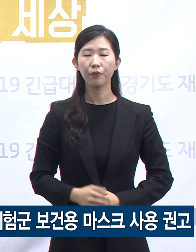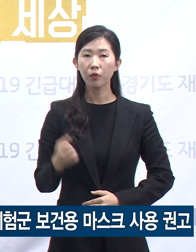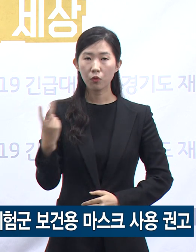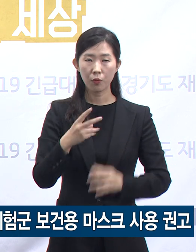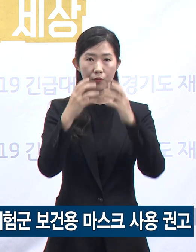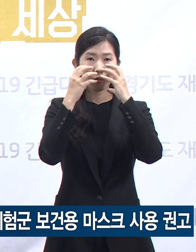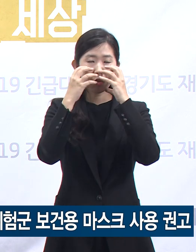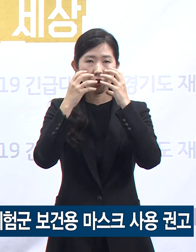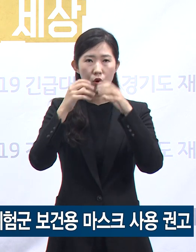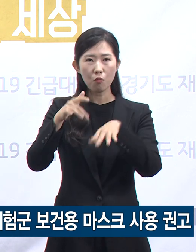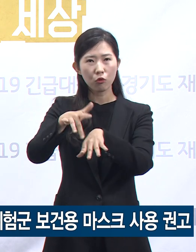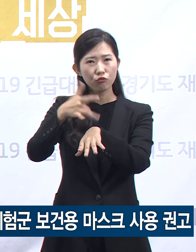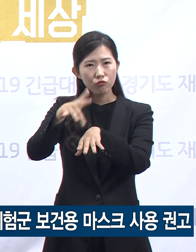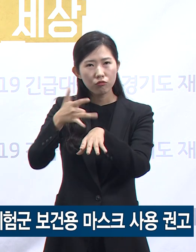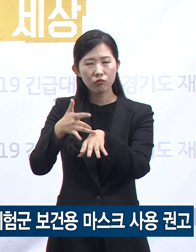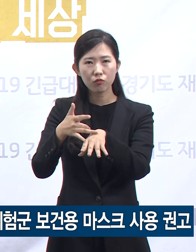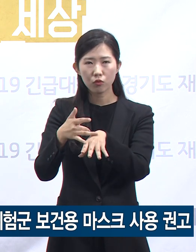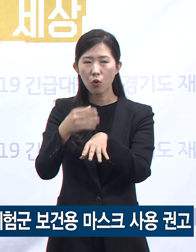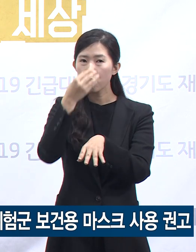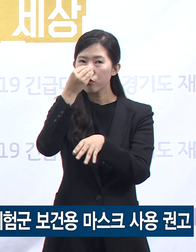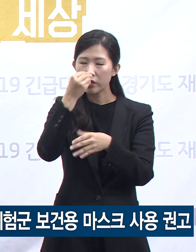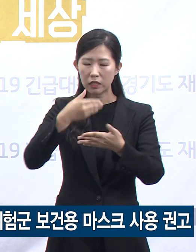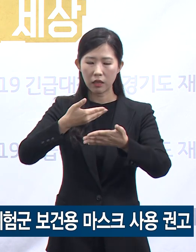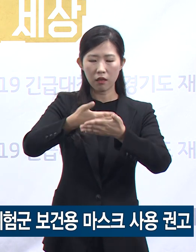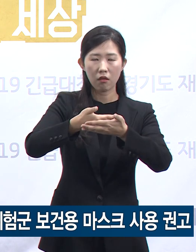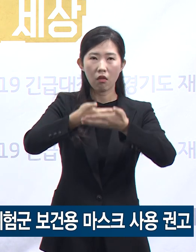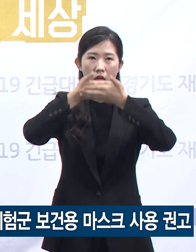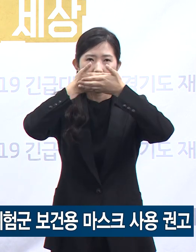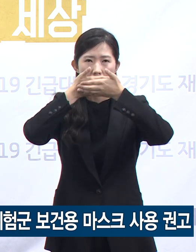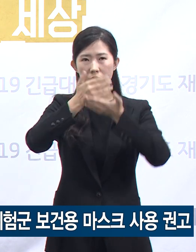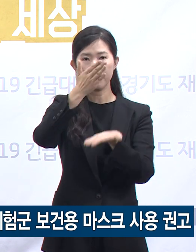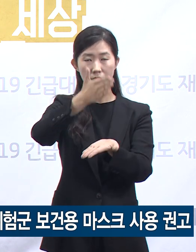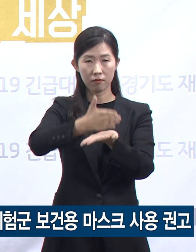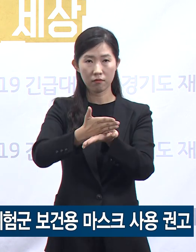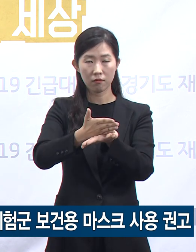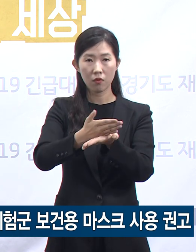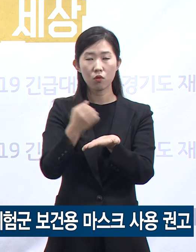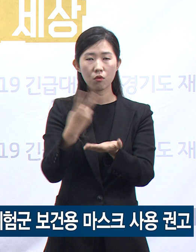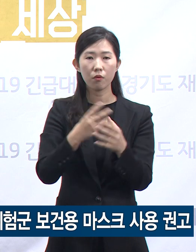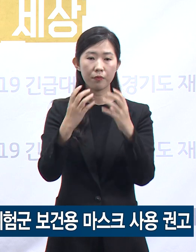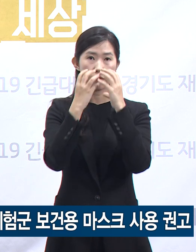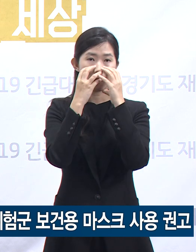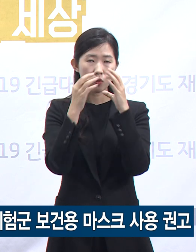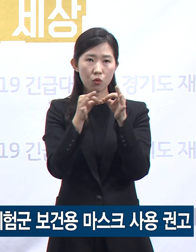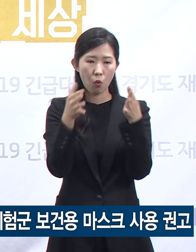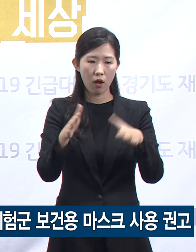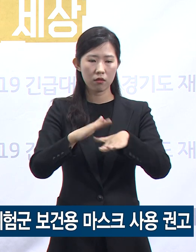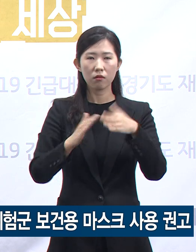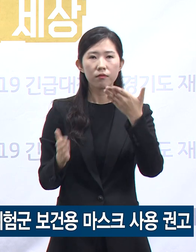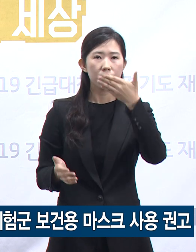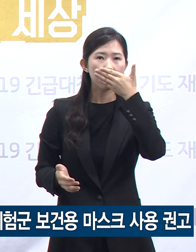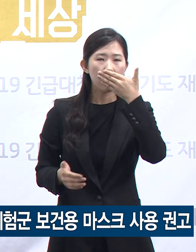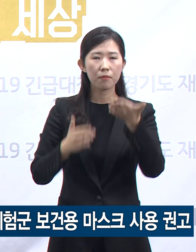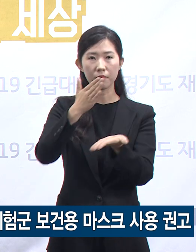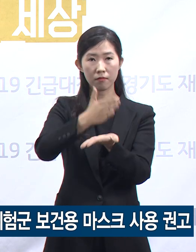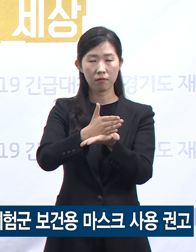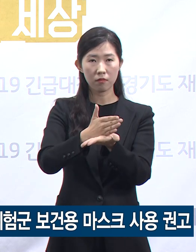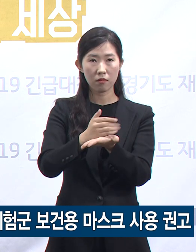말고 착용하는 동안 만지지 않도록 주의하여야 하며 만졌다면 손을 비누와 물로 씻는 것을 권장합니다.